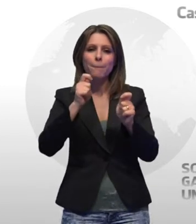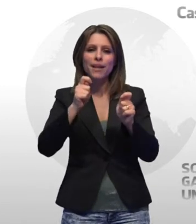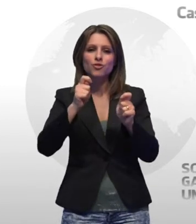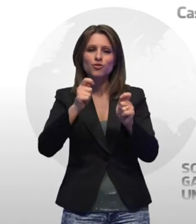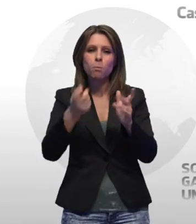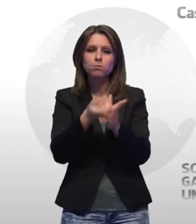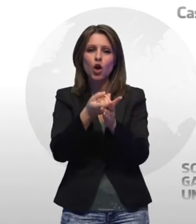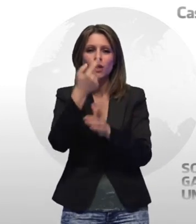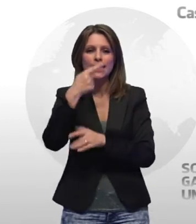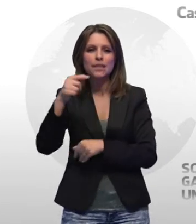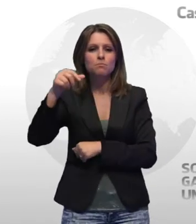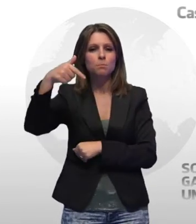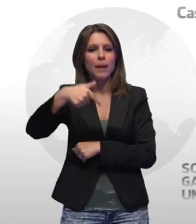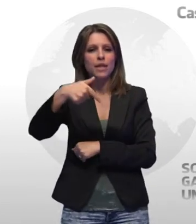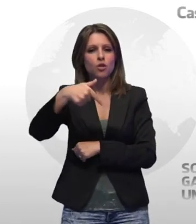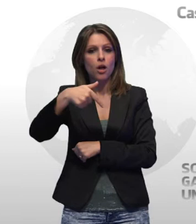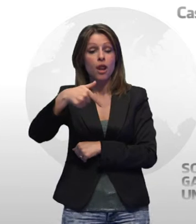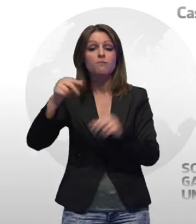prodotti petroliferi della provincia di Bari.